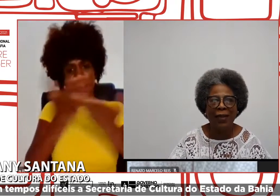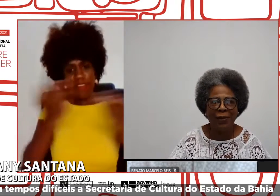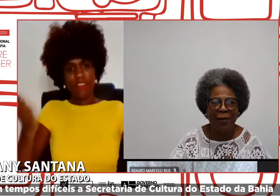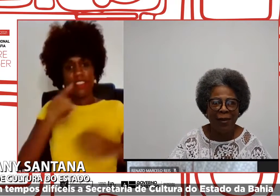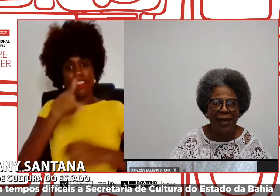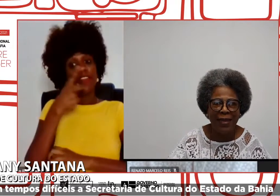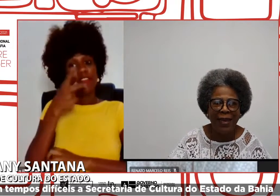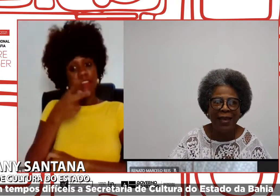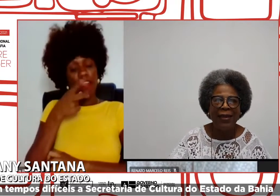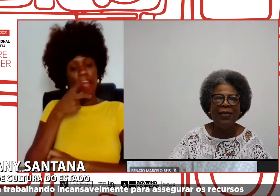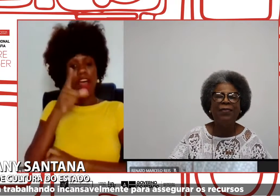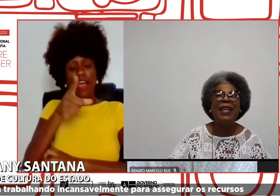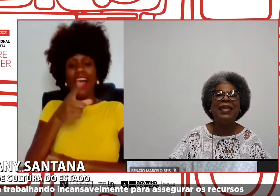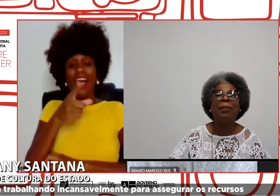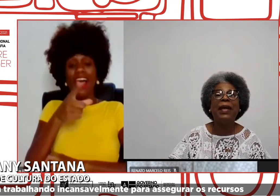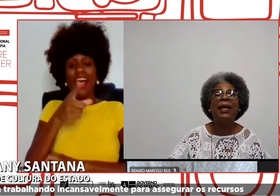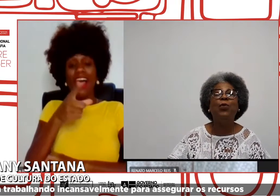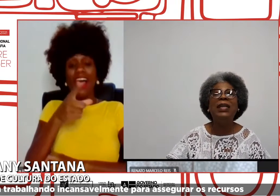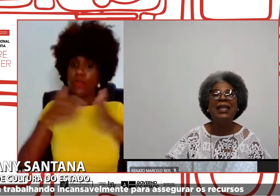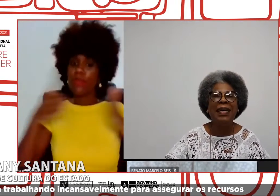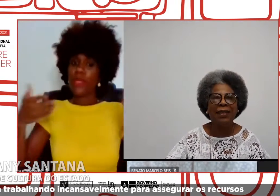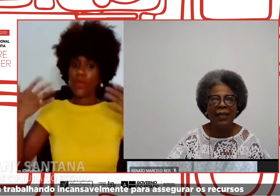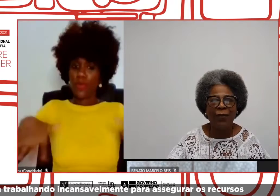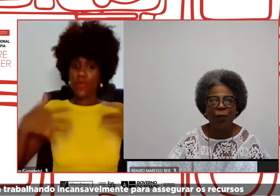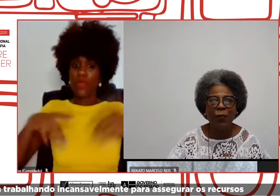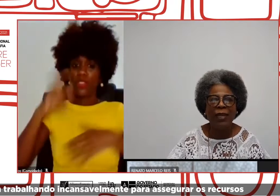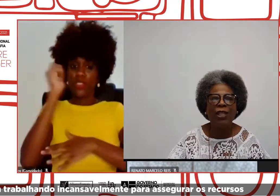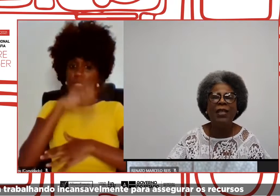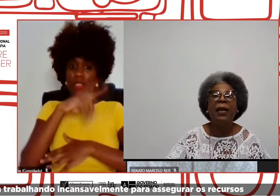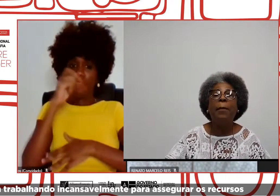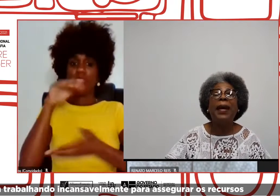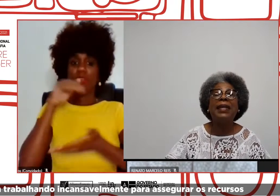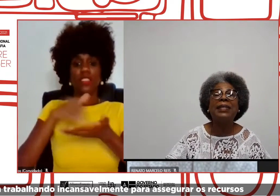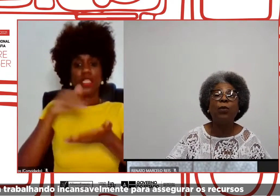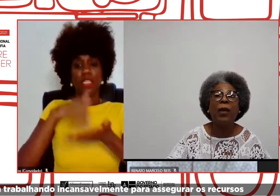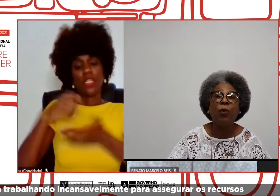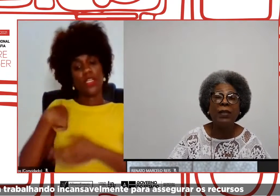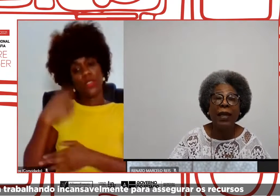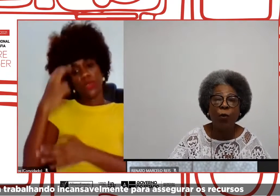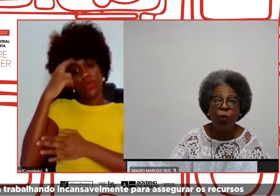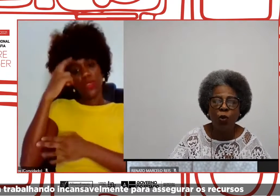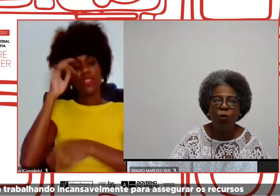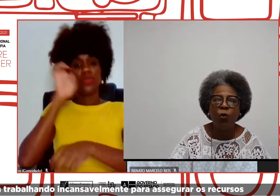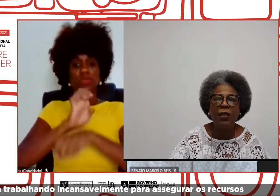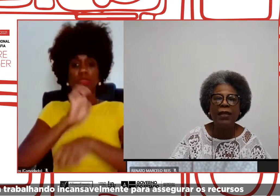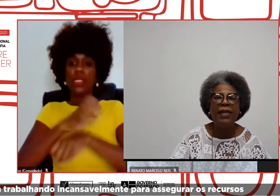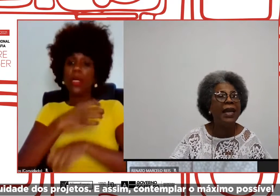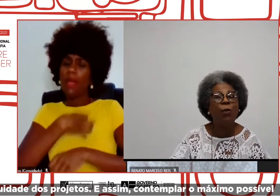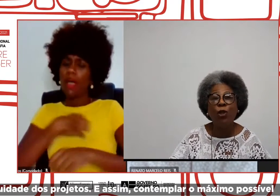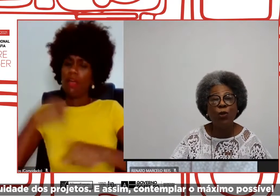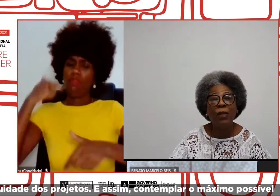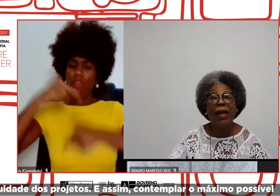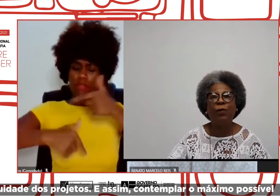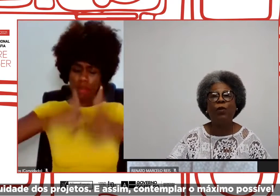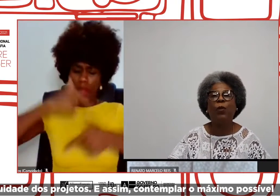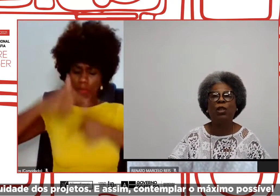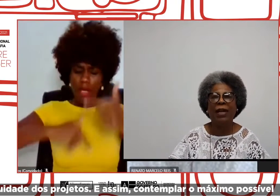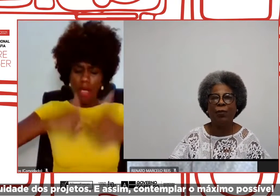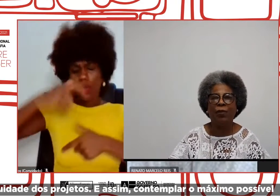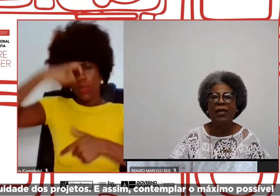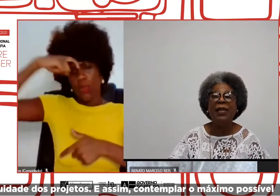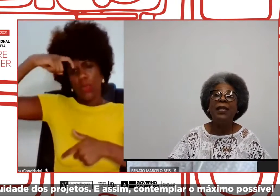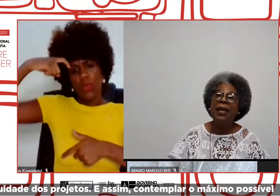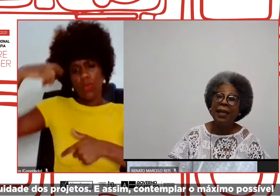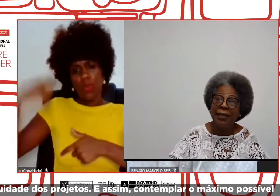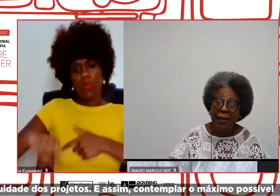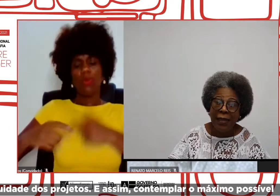Cultura do Estado da Bahia vem trabalhando incansavelmente para assegurar os recursos e a continuidade dos